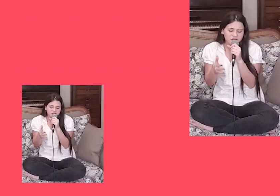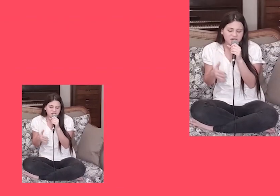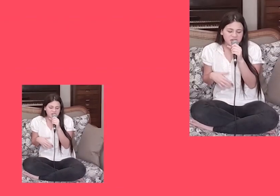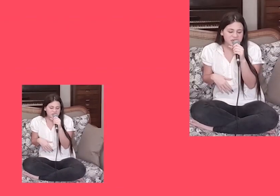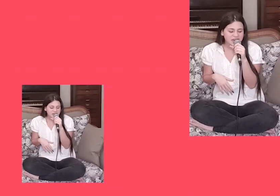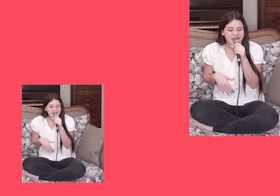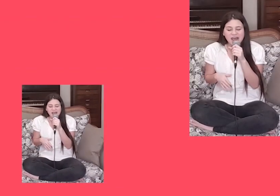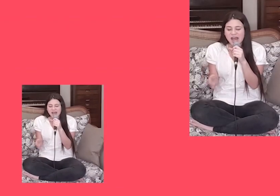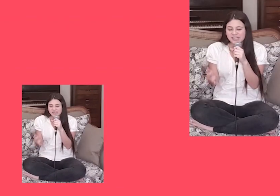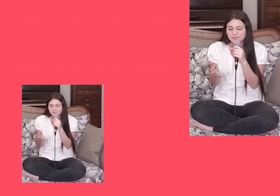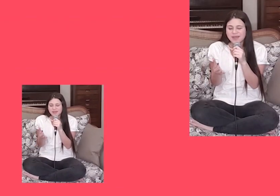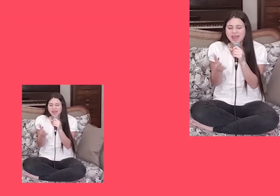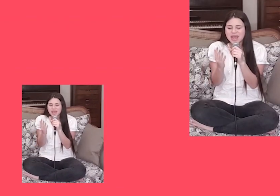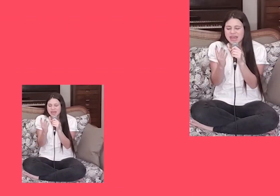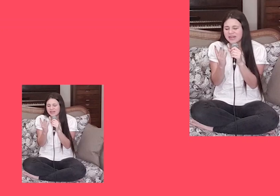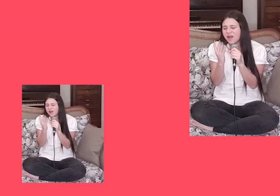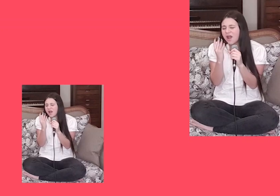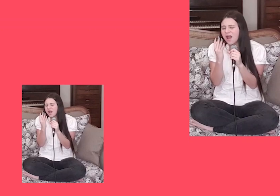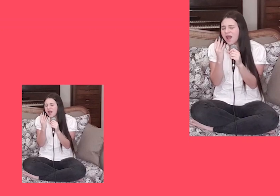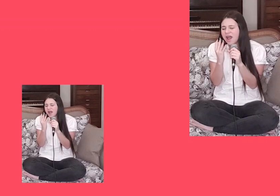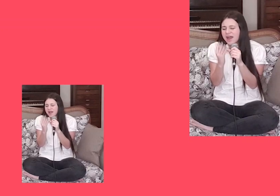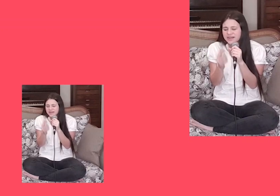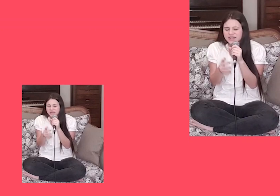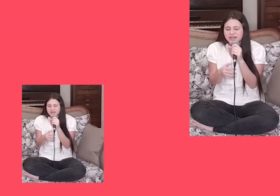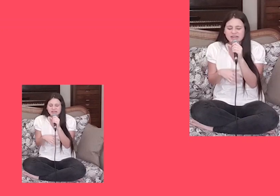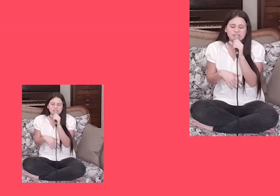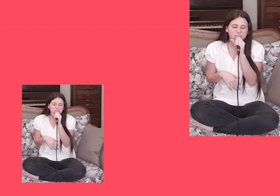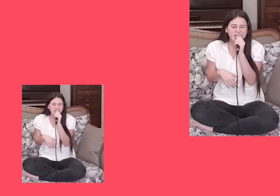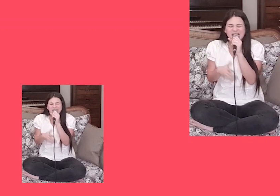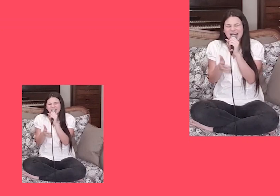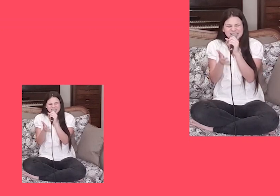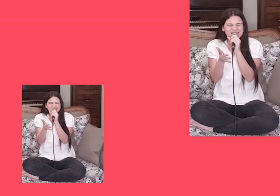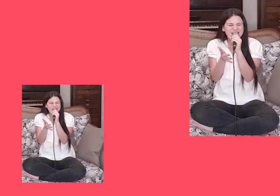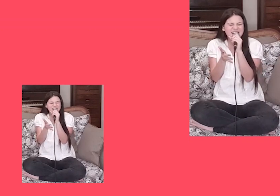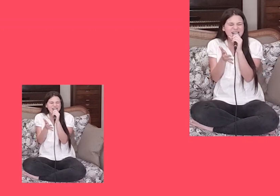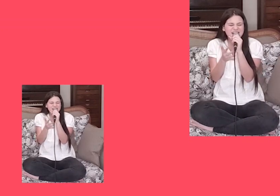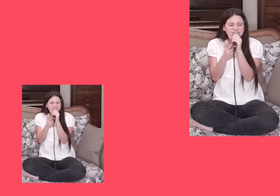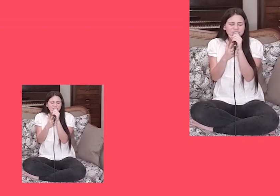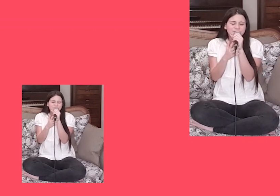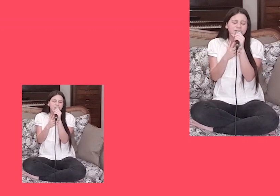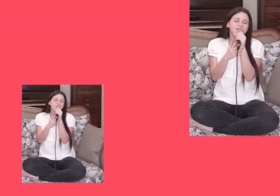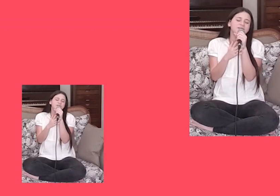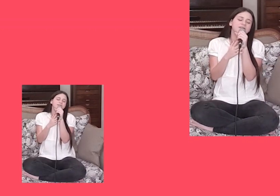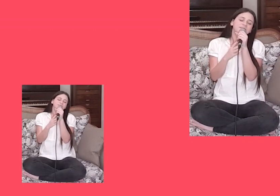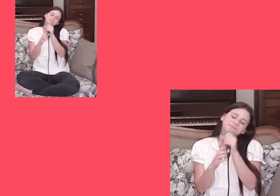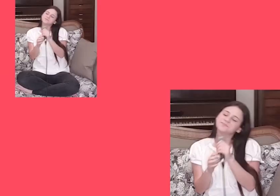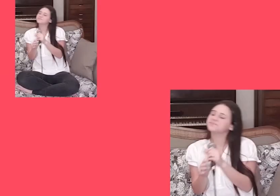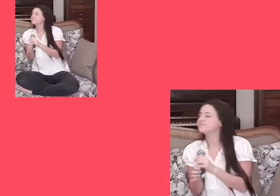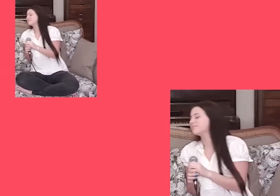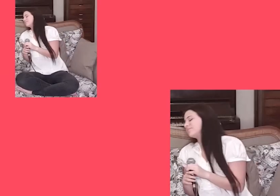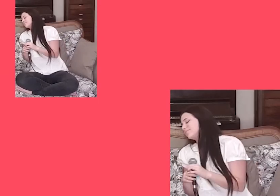Dias melhores para sempre